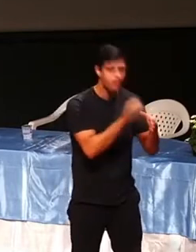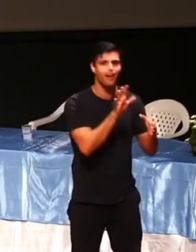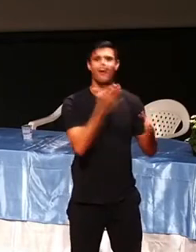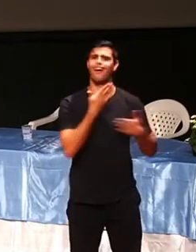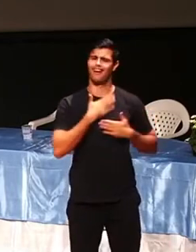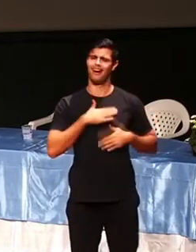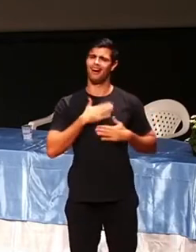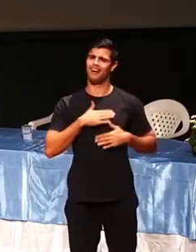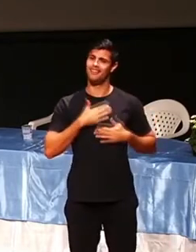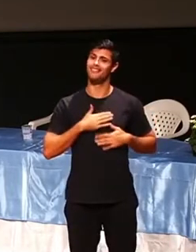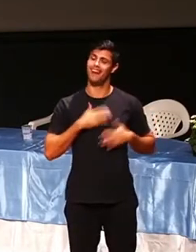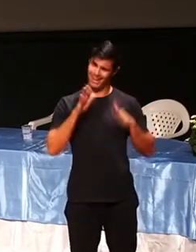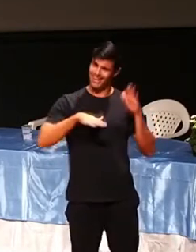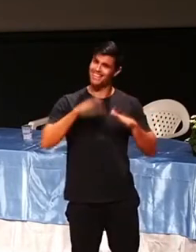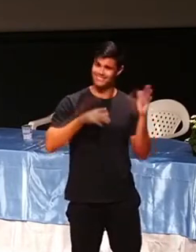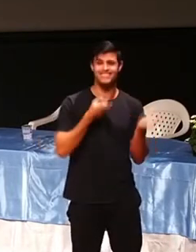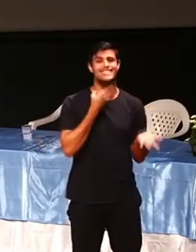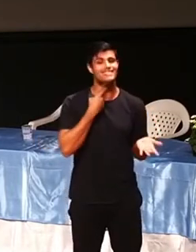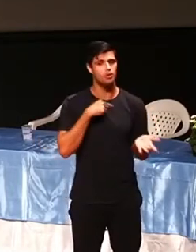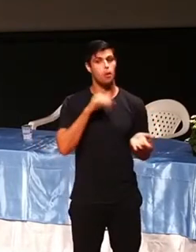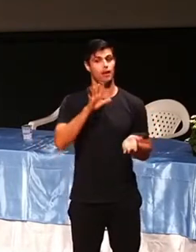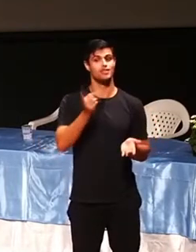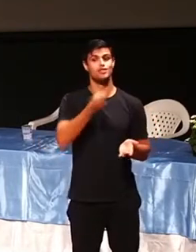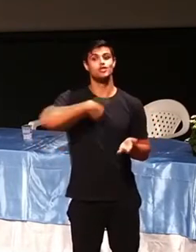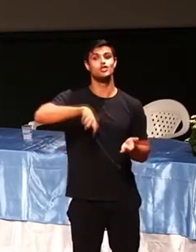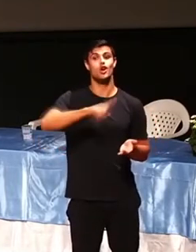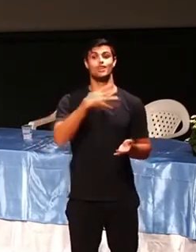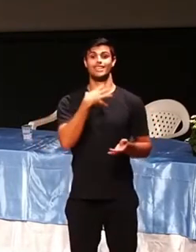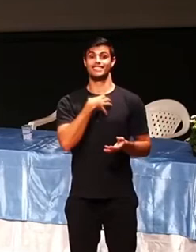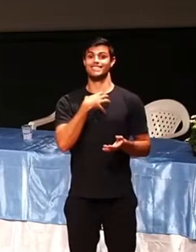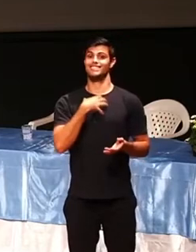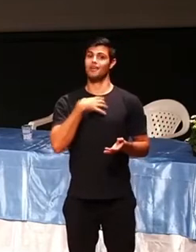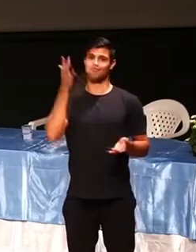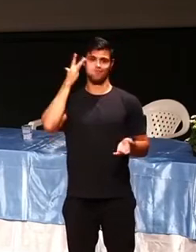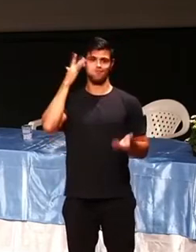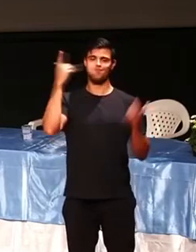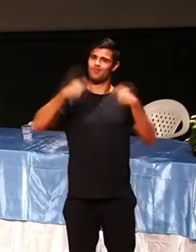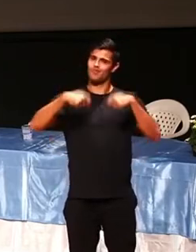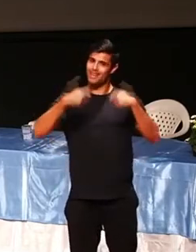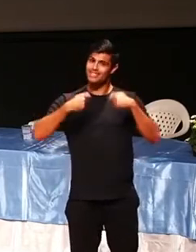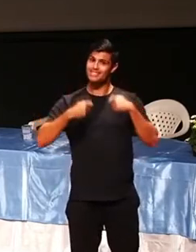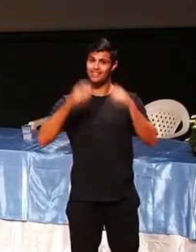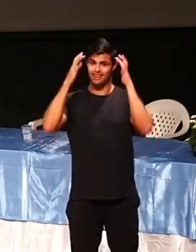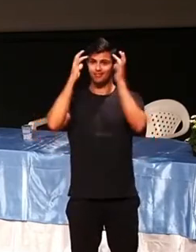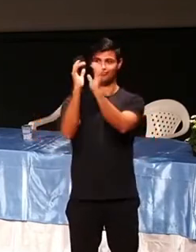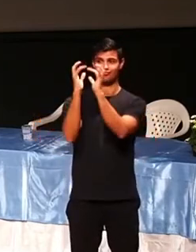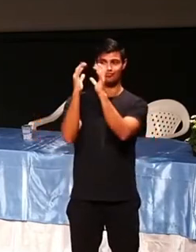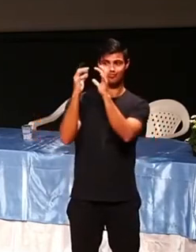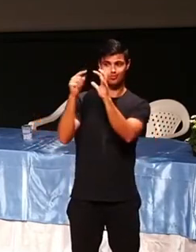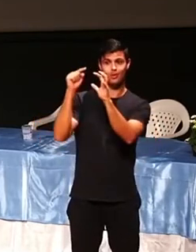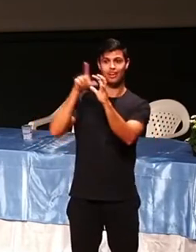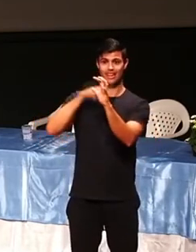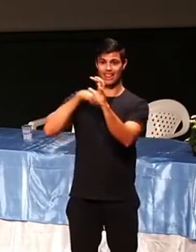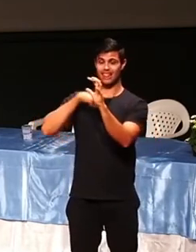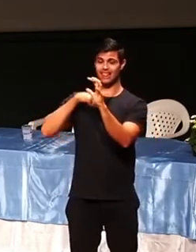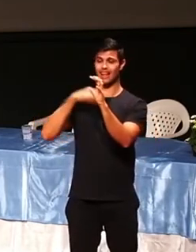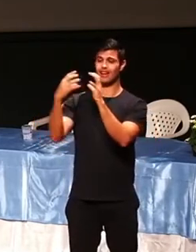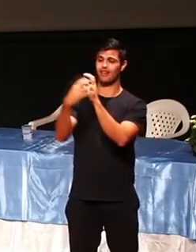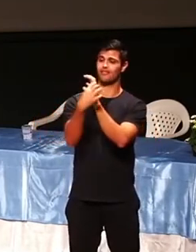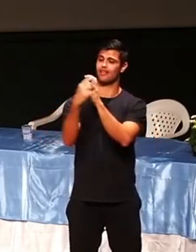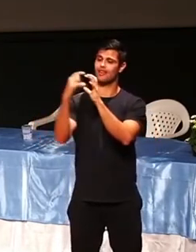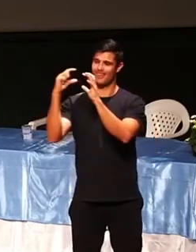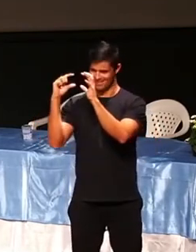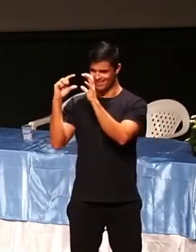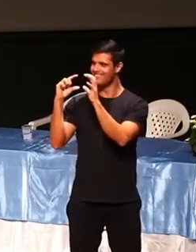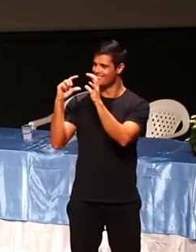dá vontade. Mas a gente tem uma inteligência emocional e tem uma área no cérebro chamado córtex pré-frontal. Eu não sei se você vai